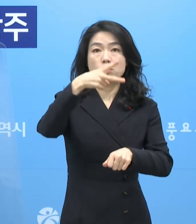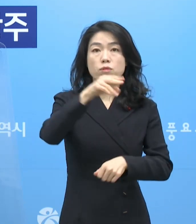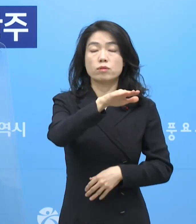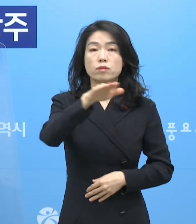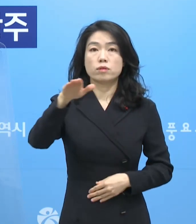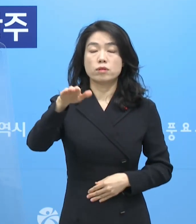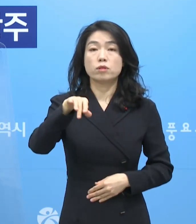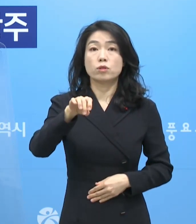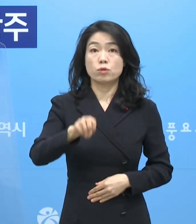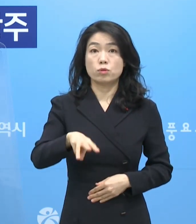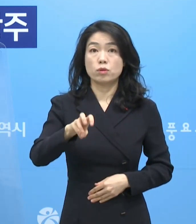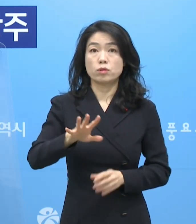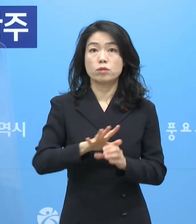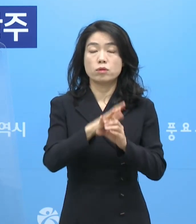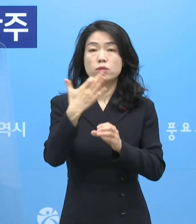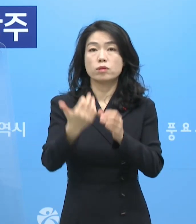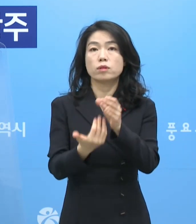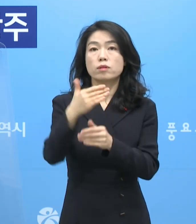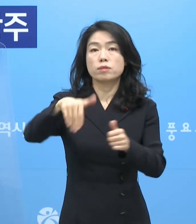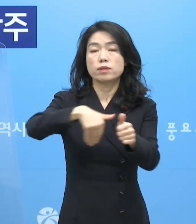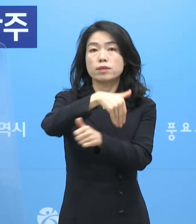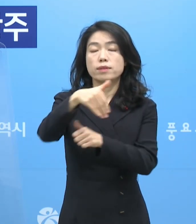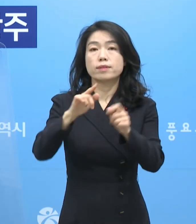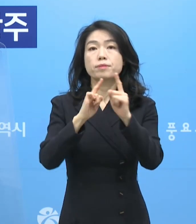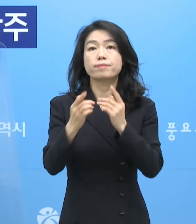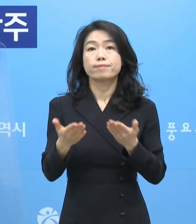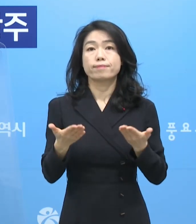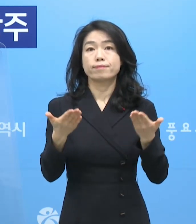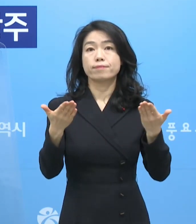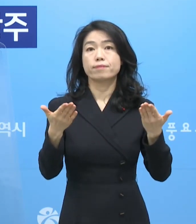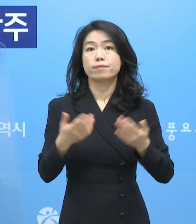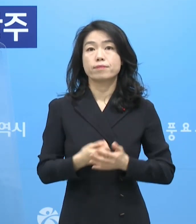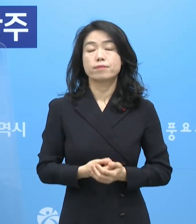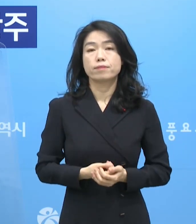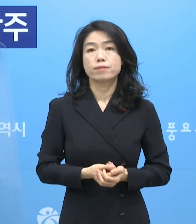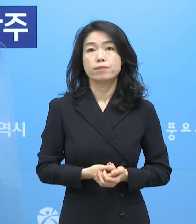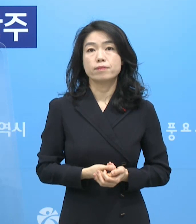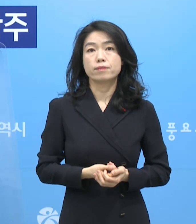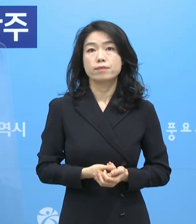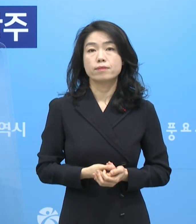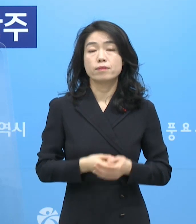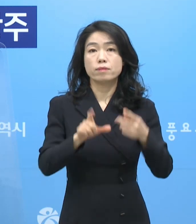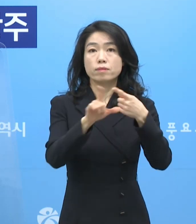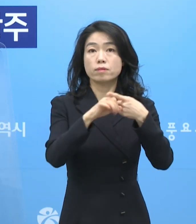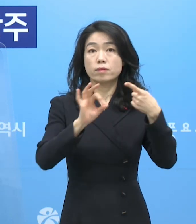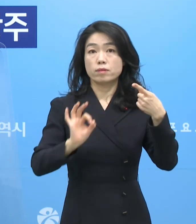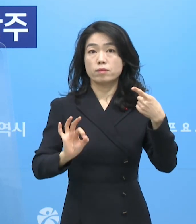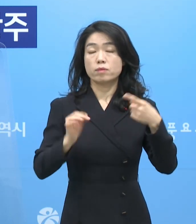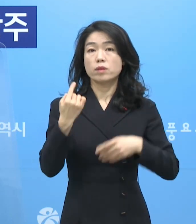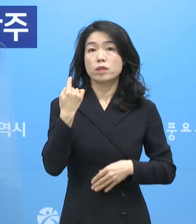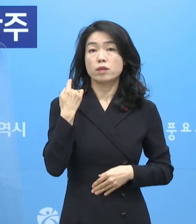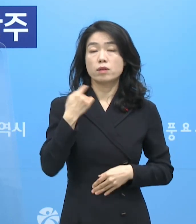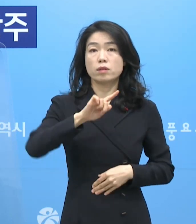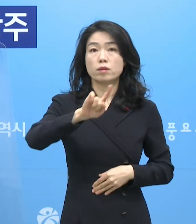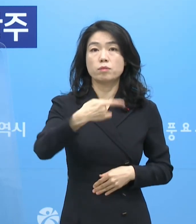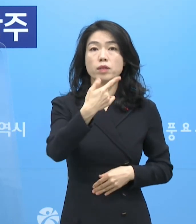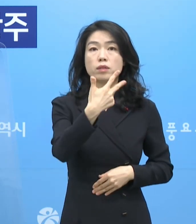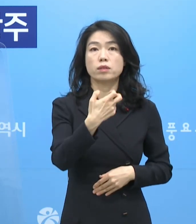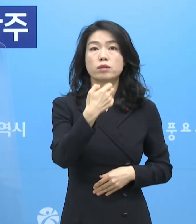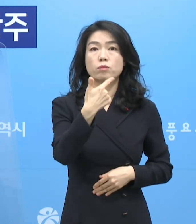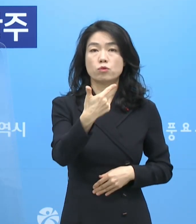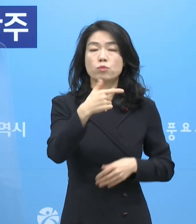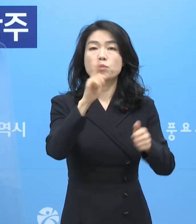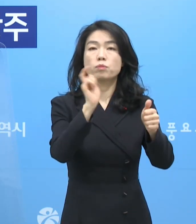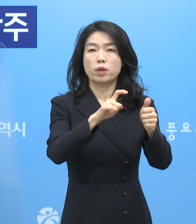기준 광주광역시 코로나19 발생 현황을 말씀드리겠습니다. 1월 10일 어제는 176명이